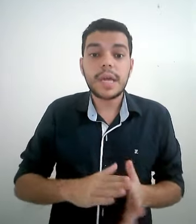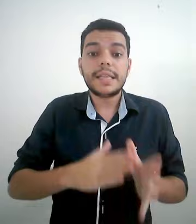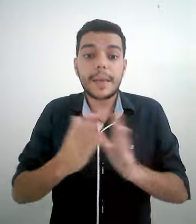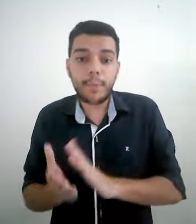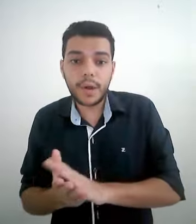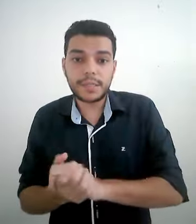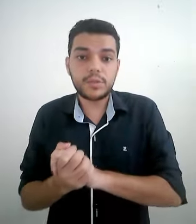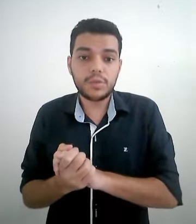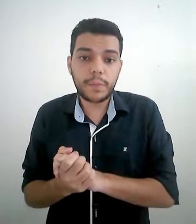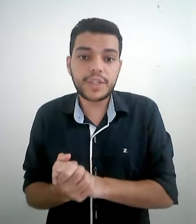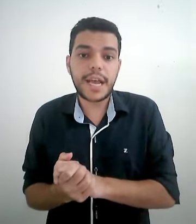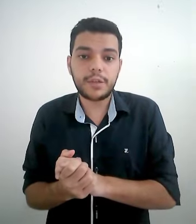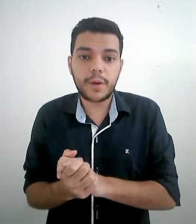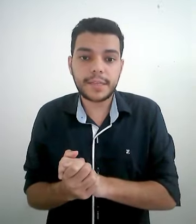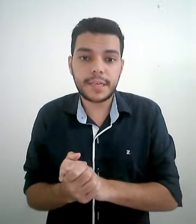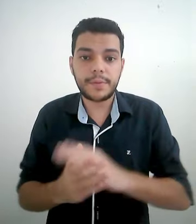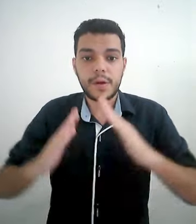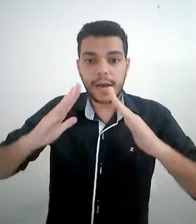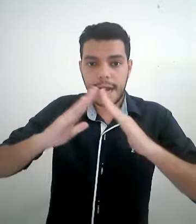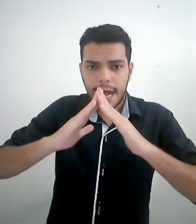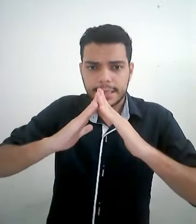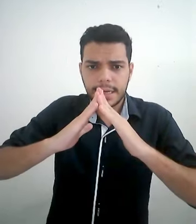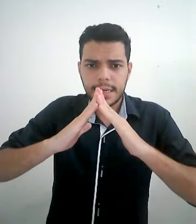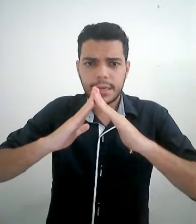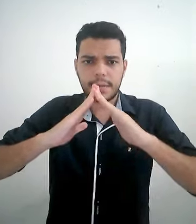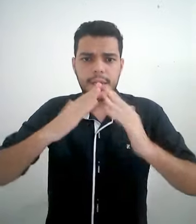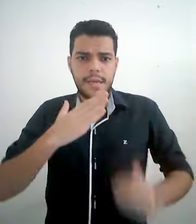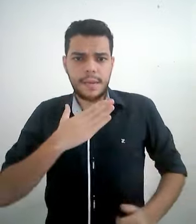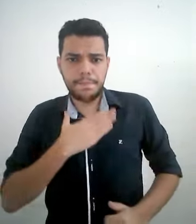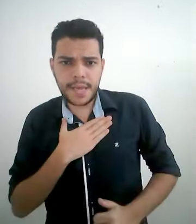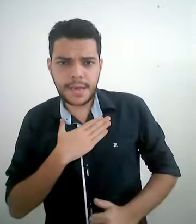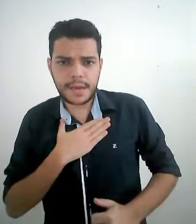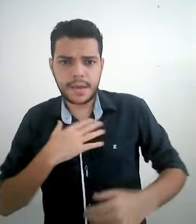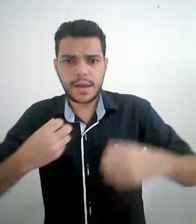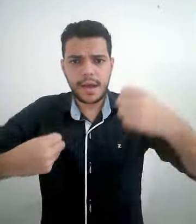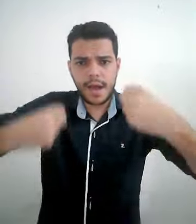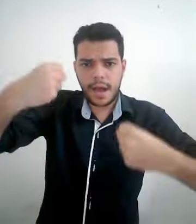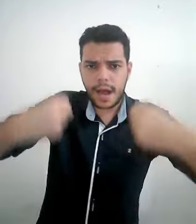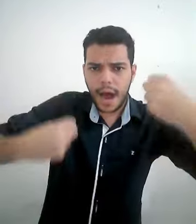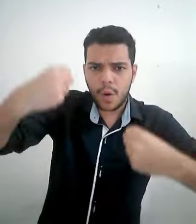depois do objeto. Por exemplo, casa, minha, carro,